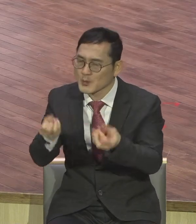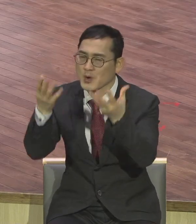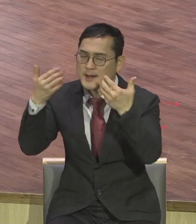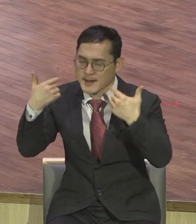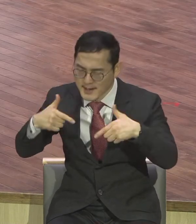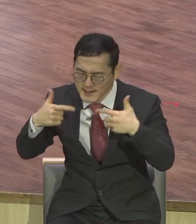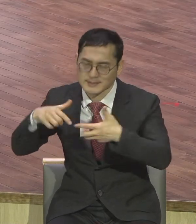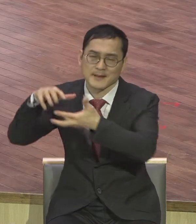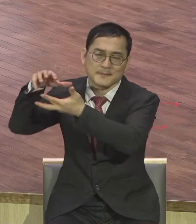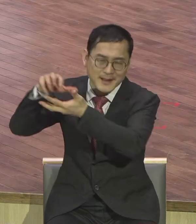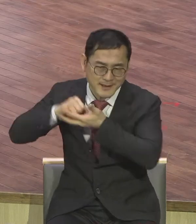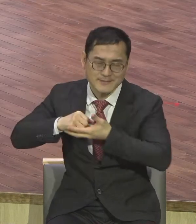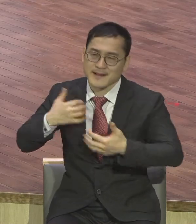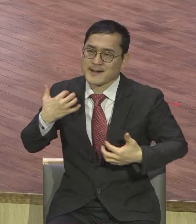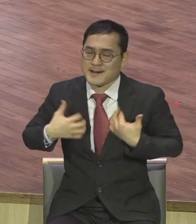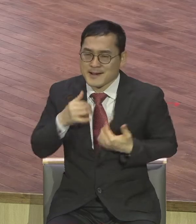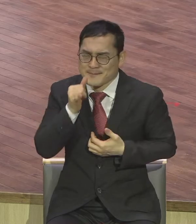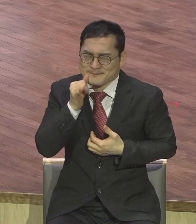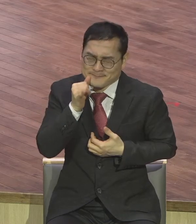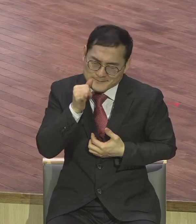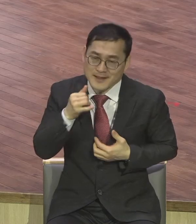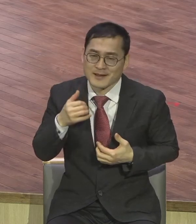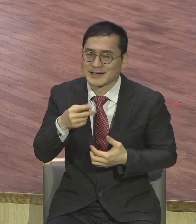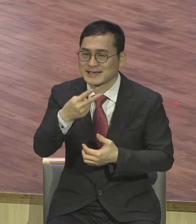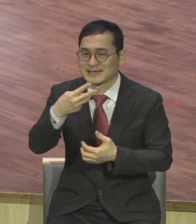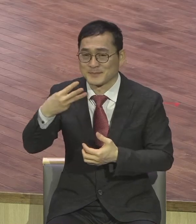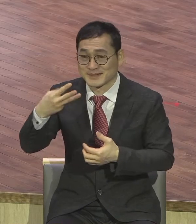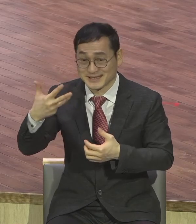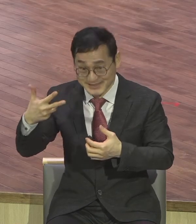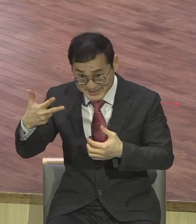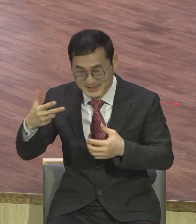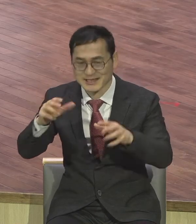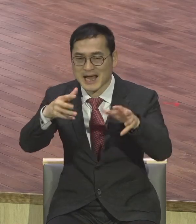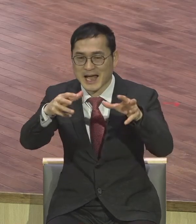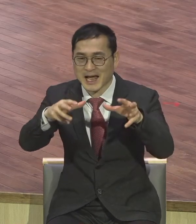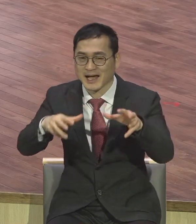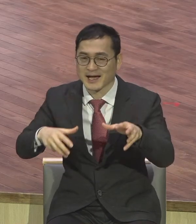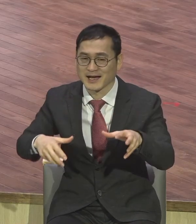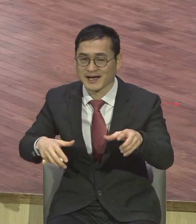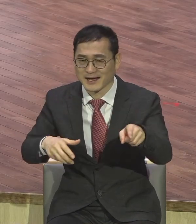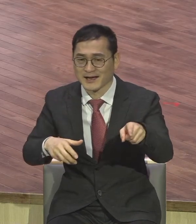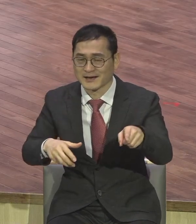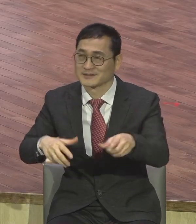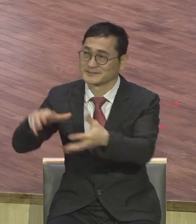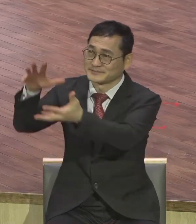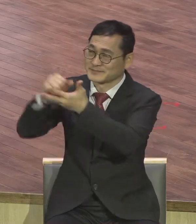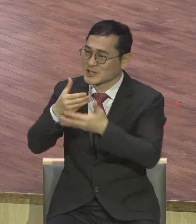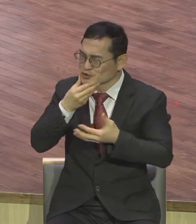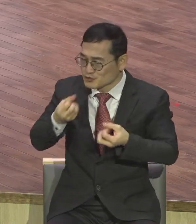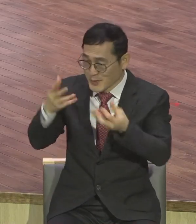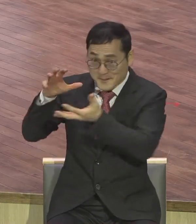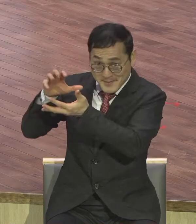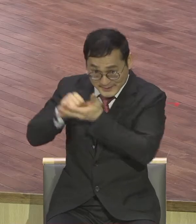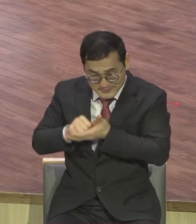실제로 체험하고 이삼치 치유서밋으로 마치게 쓰임 받기를 제모로 축복합니다 결론